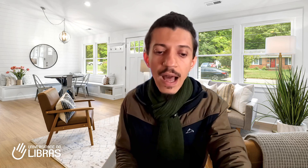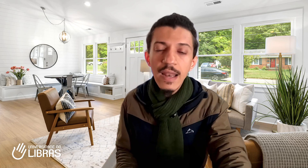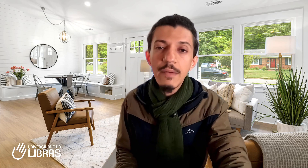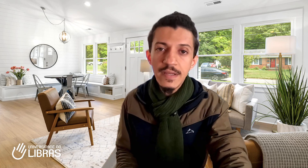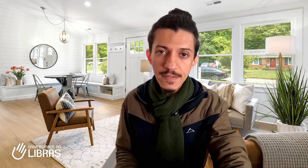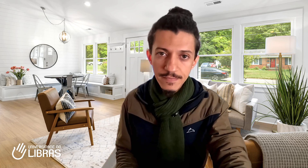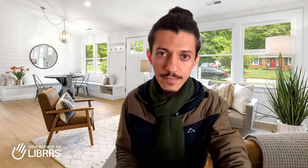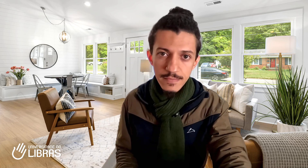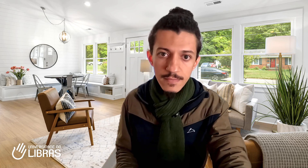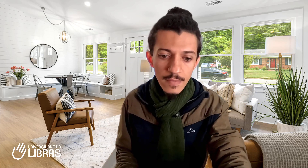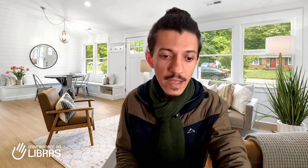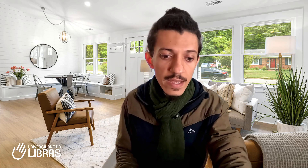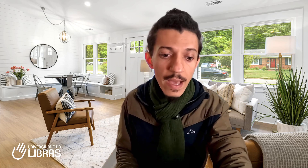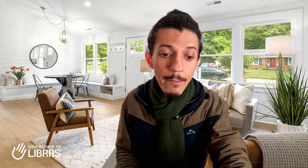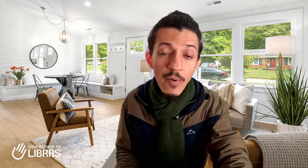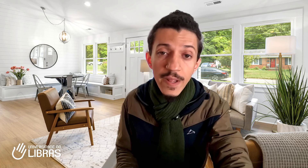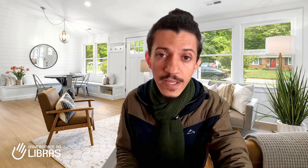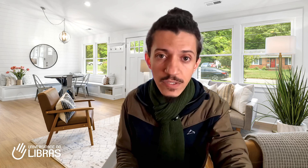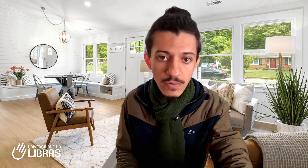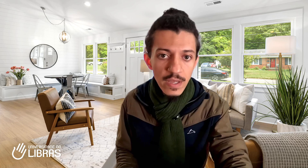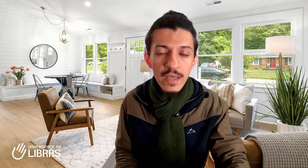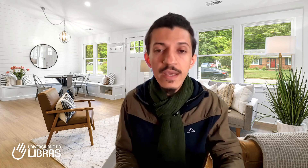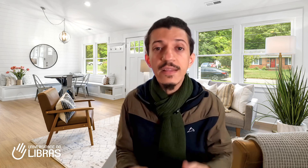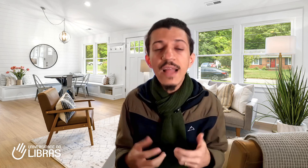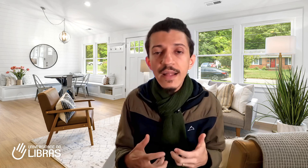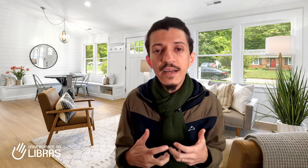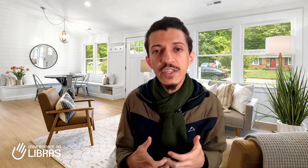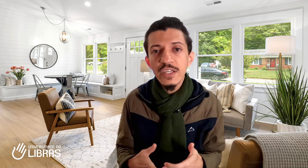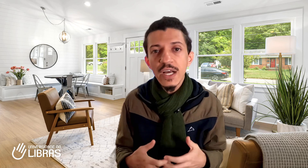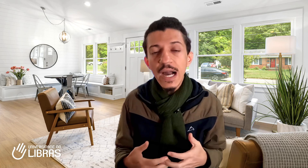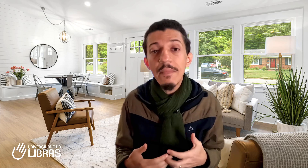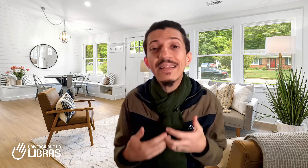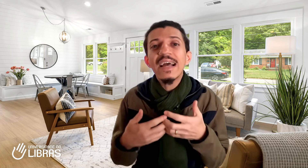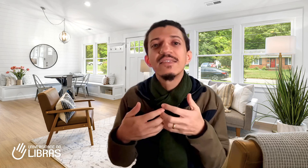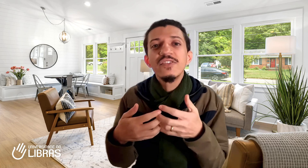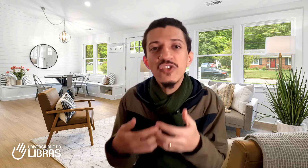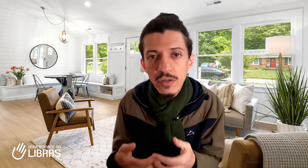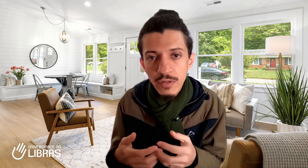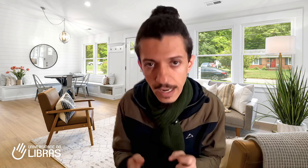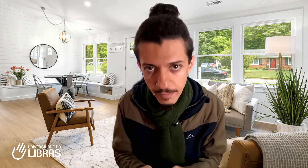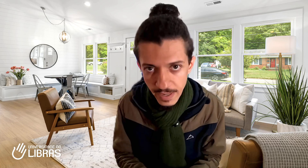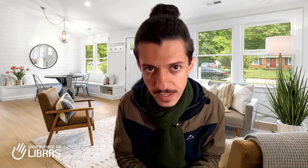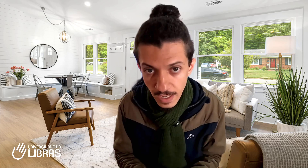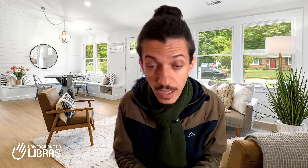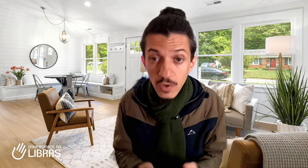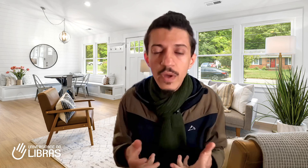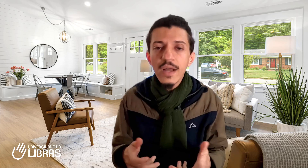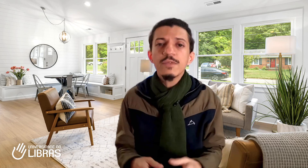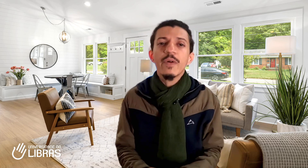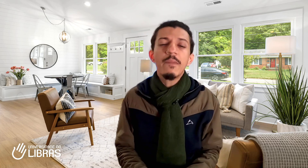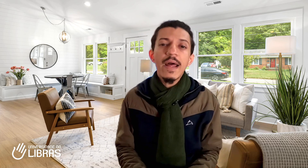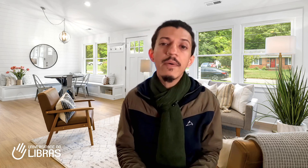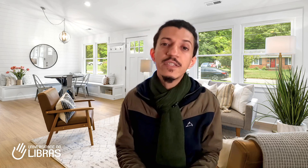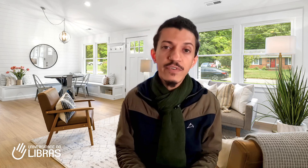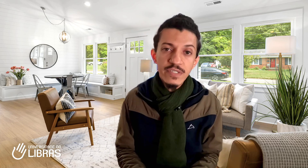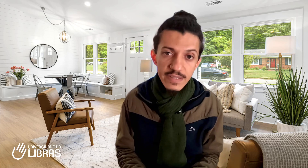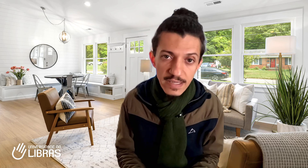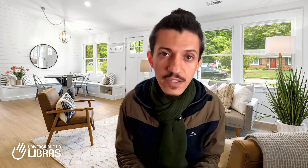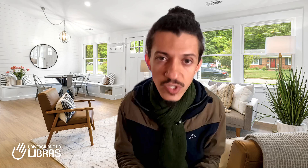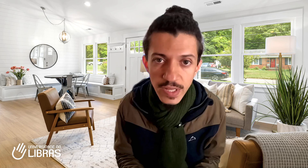Libras. E é por isso que tanta gente acaba desistindo da Libras. E o grande problema de você desistir da